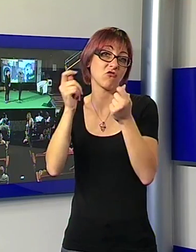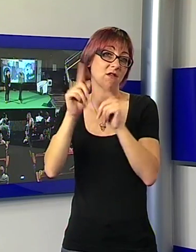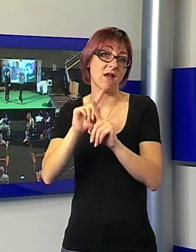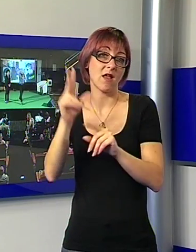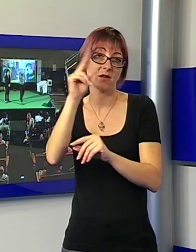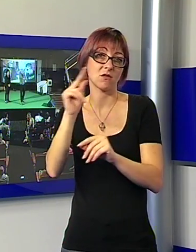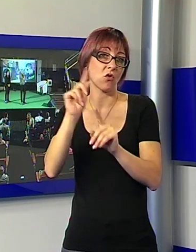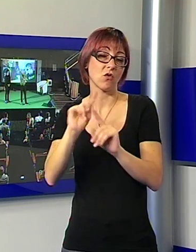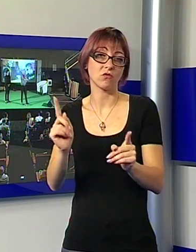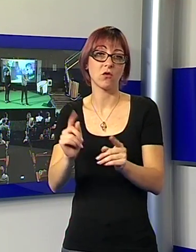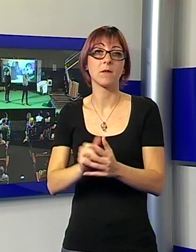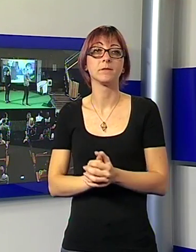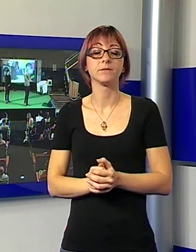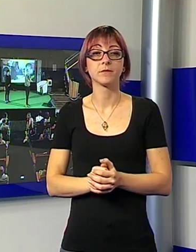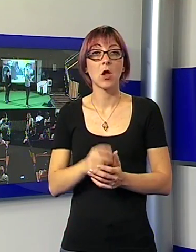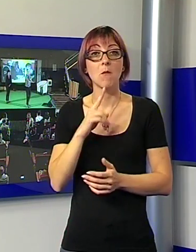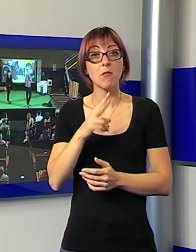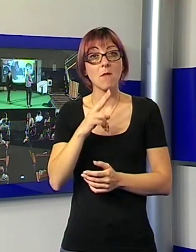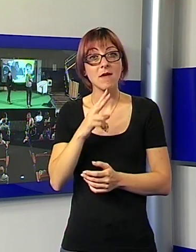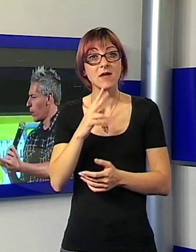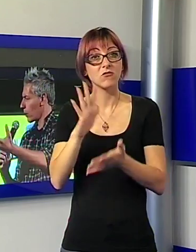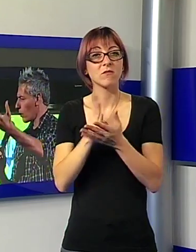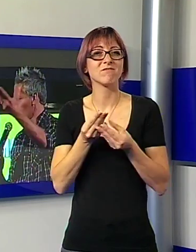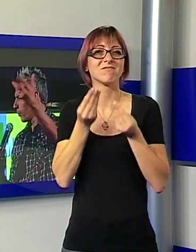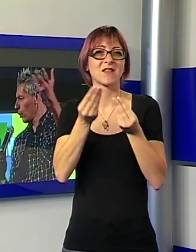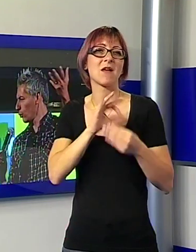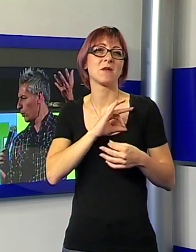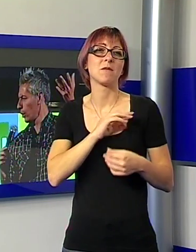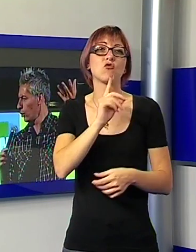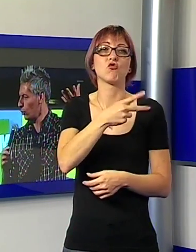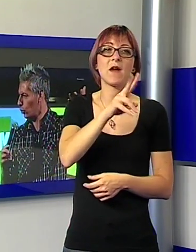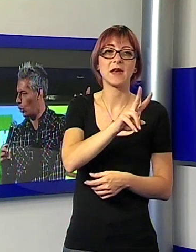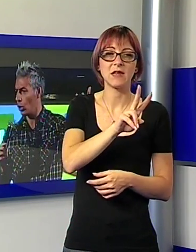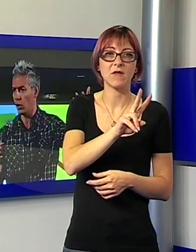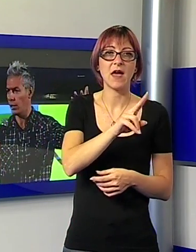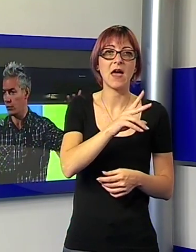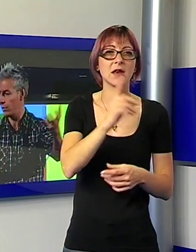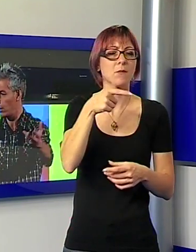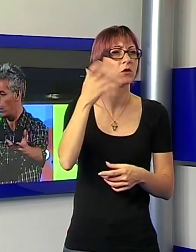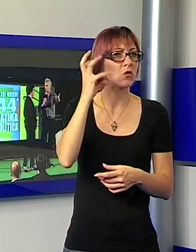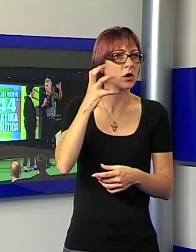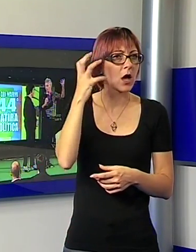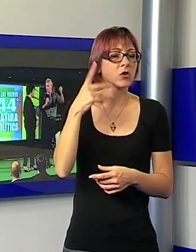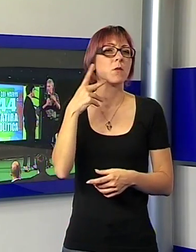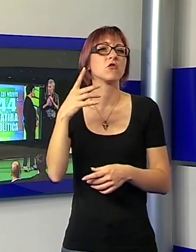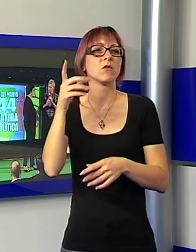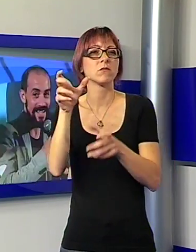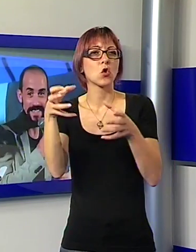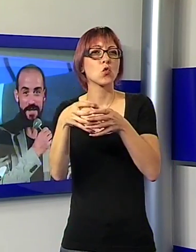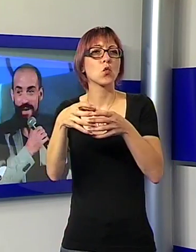pomeriggio la cerimonia, con i riconoscimenti andati a Giovanni Vernia per la radio, i pisanissimi Gatti Mezzi, a cui è stato riservato il